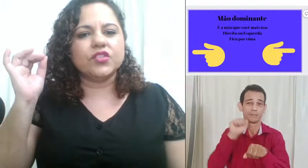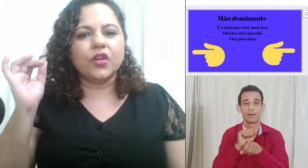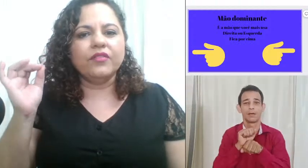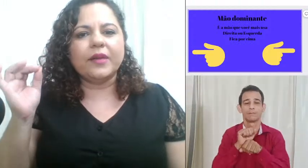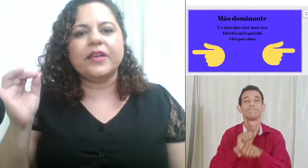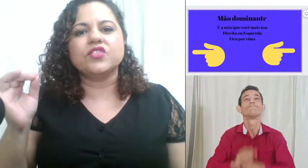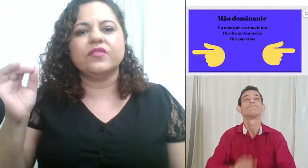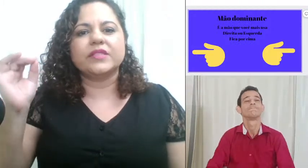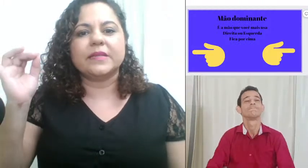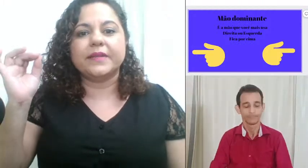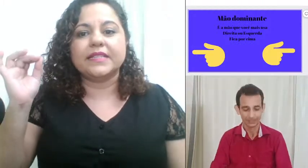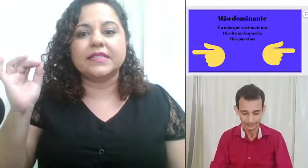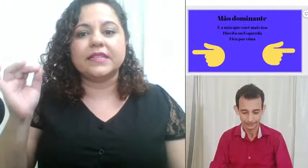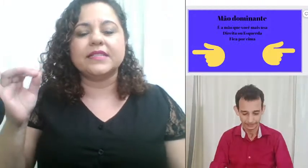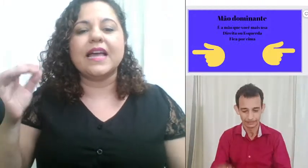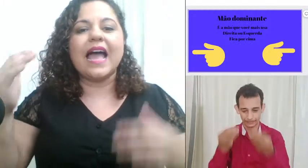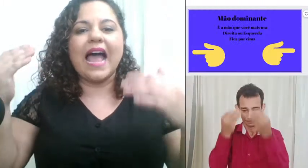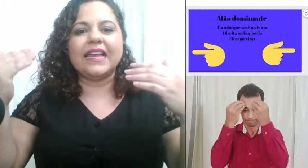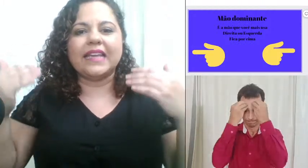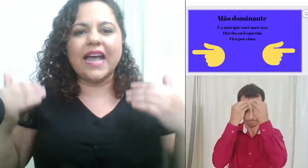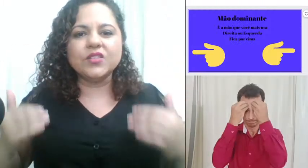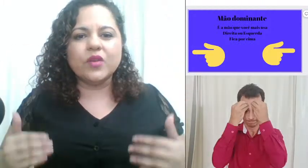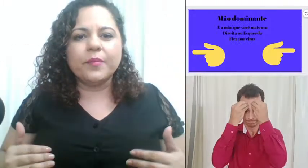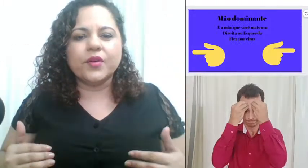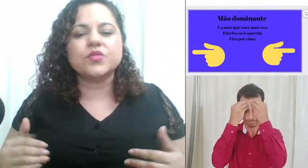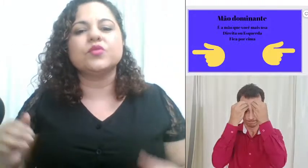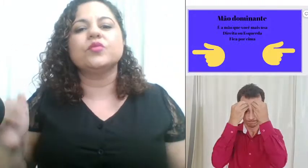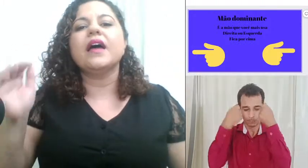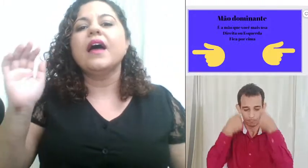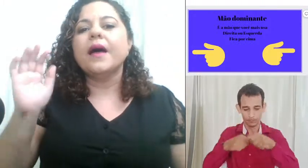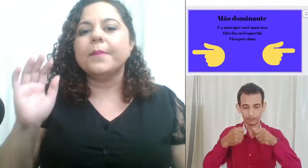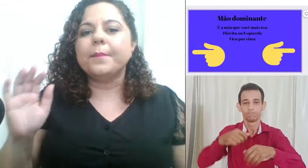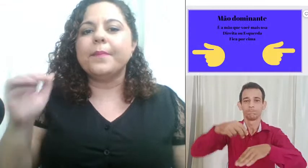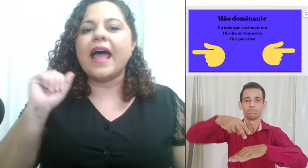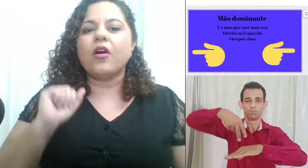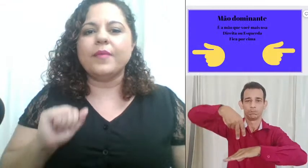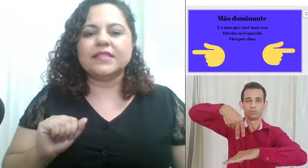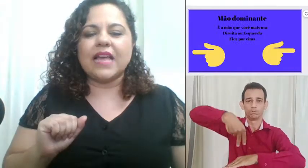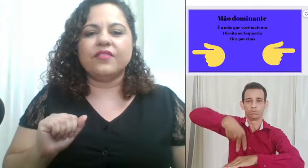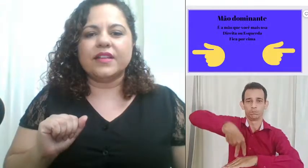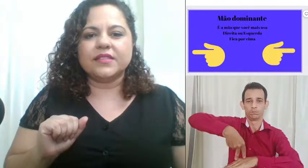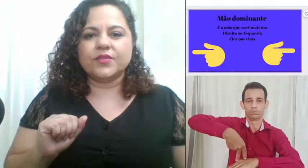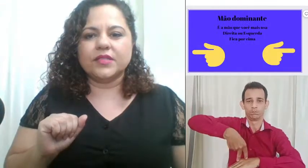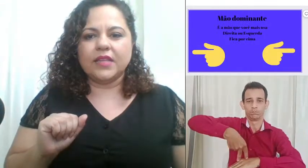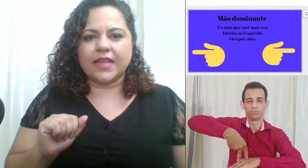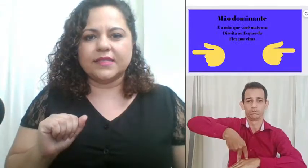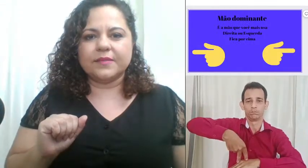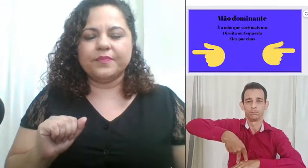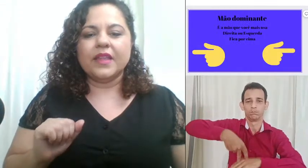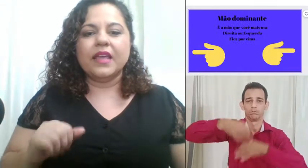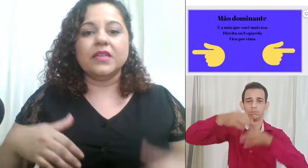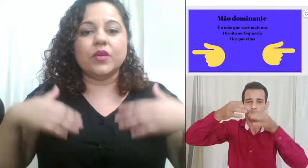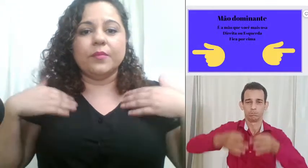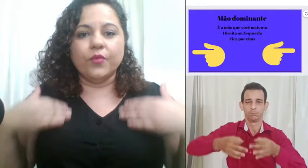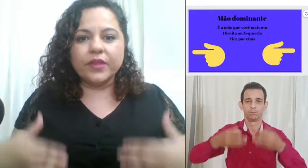novamente que você precisa alinhar a sua postura para começar a fazer os sinais isso é muito